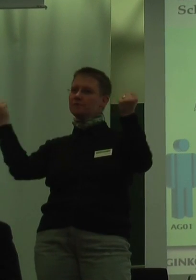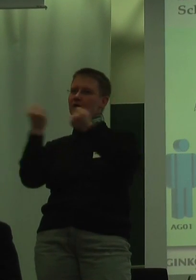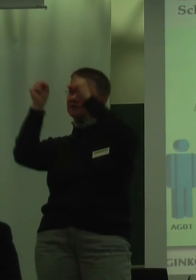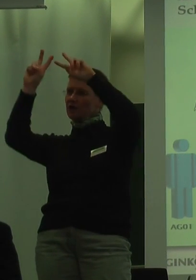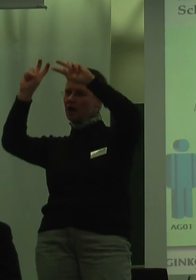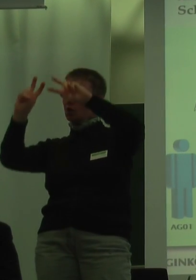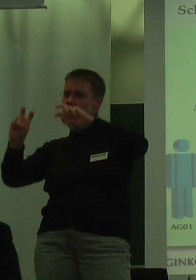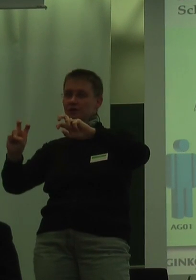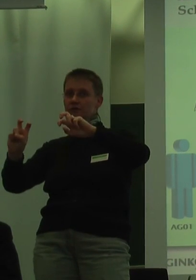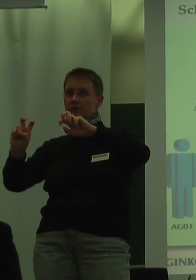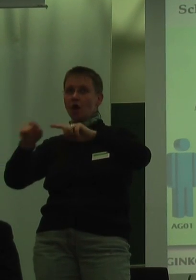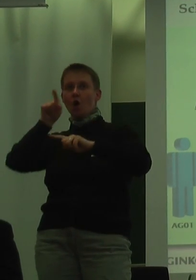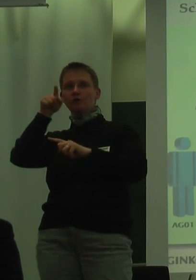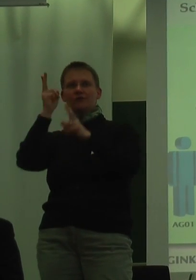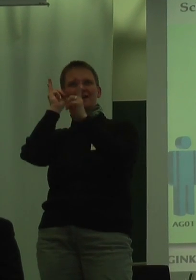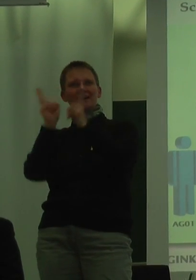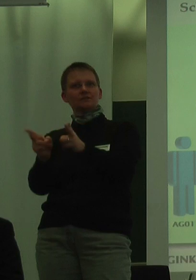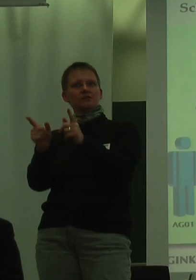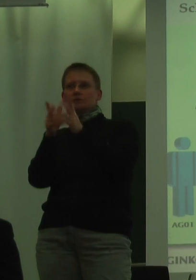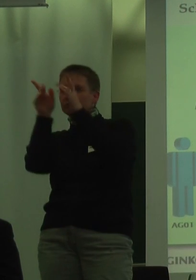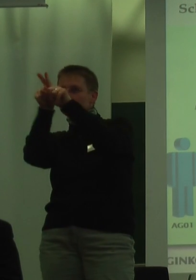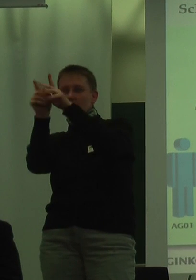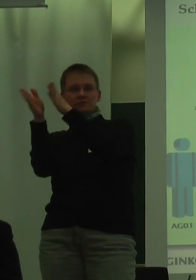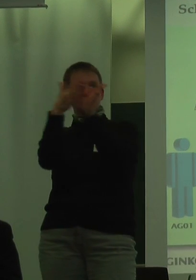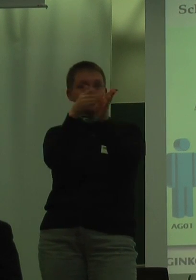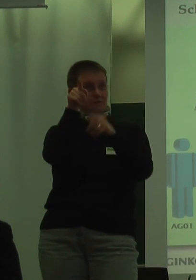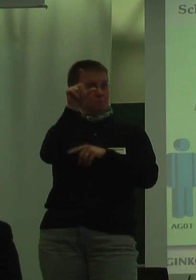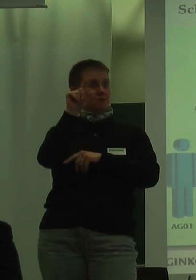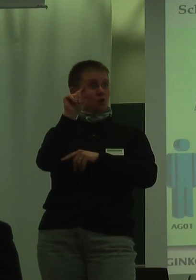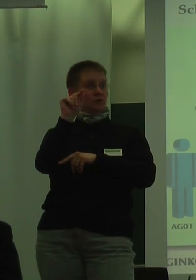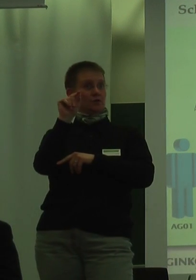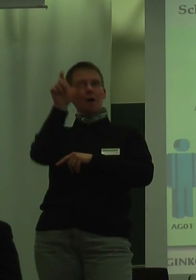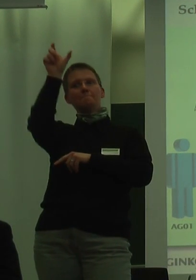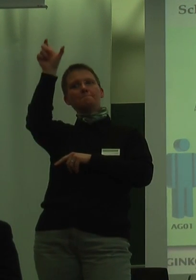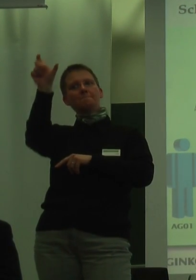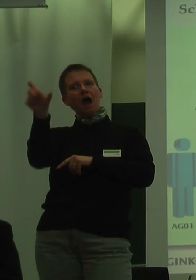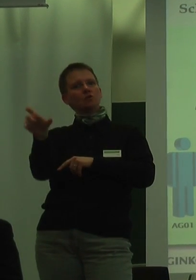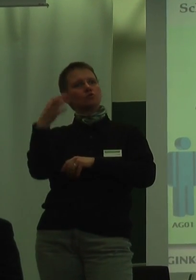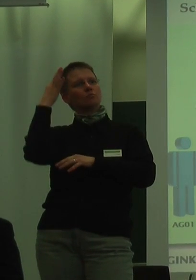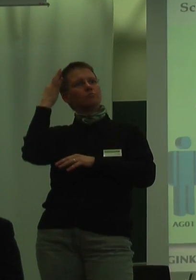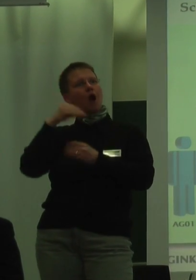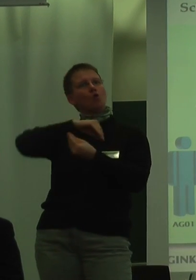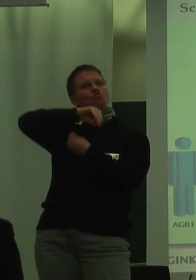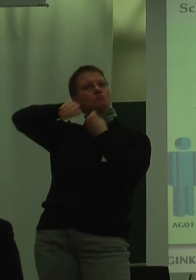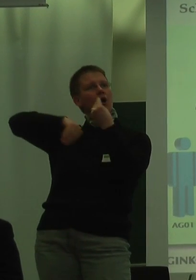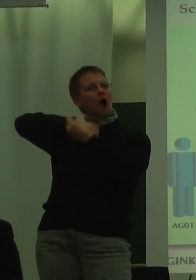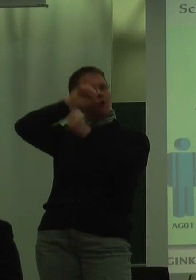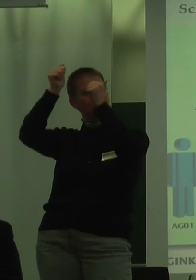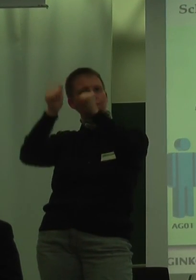und dann den richtigen Zuschnitt finden. Das bedeutet, die Person braucht die Art des Umgangs, die Art der Aufgabe